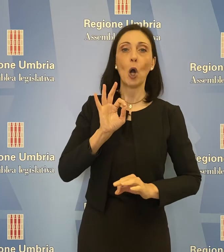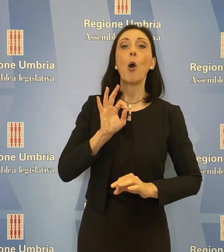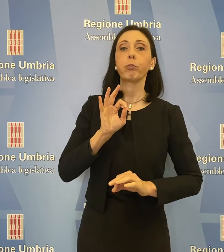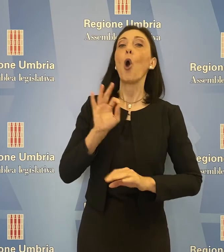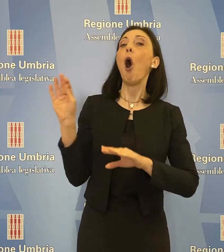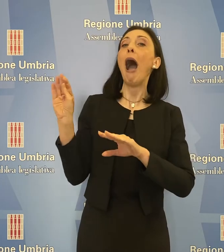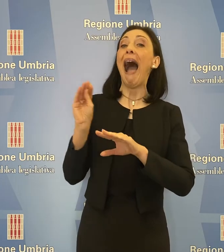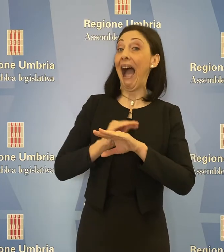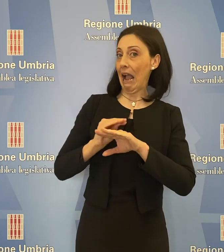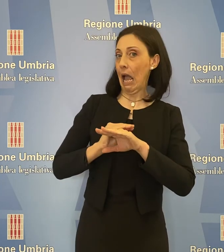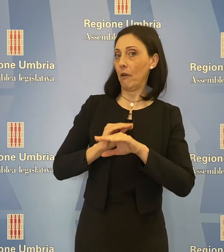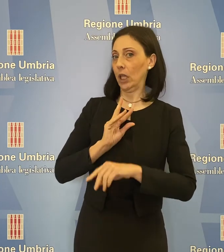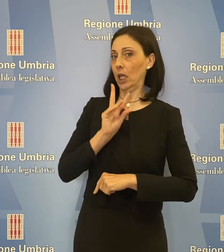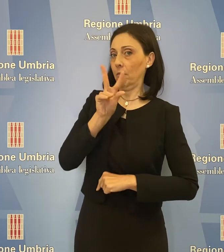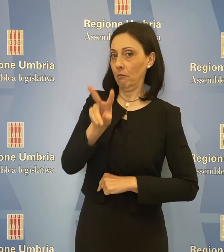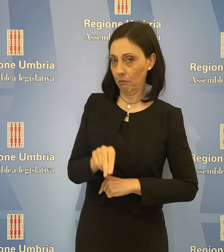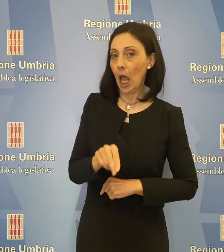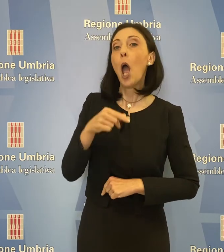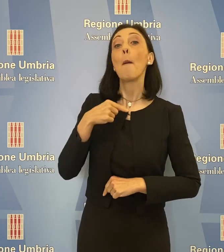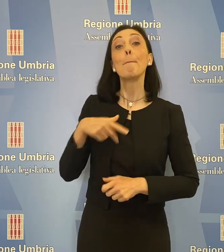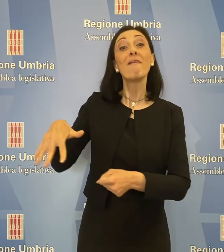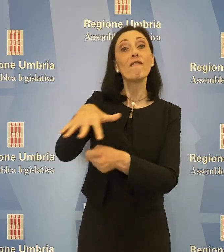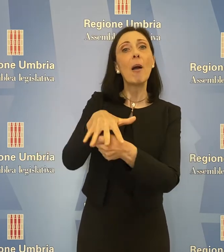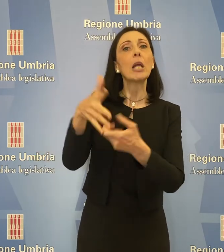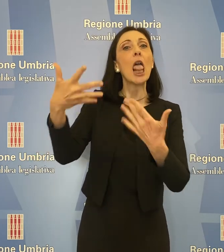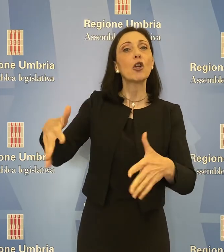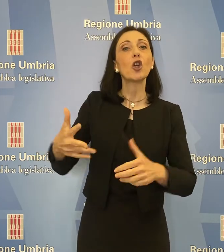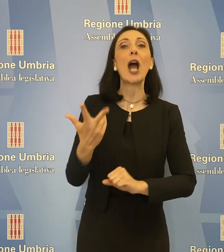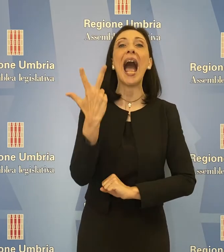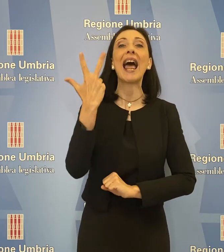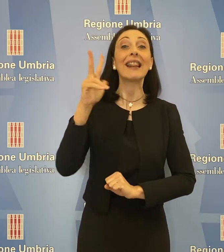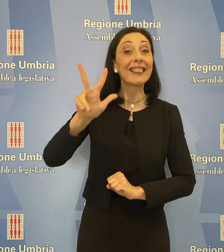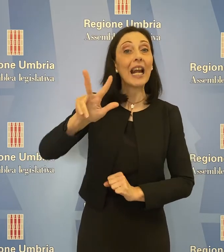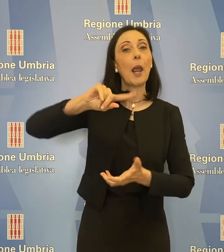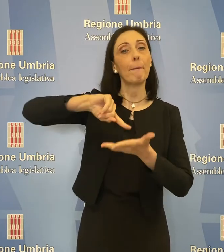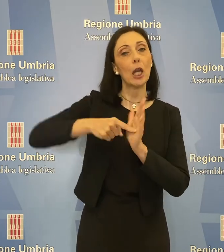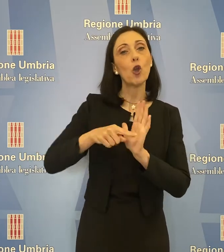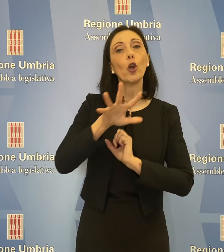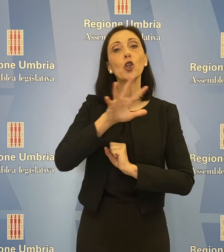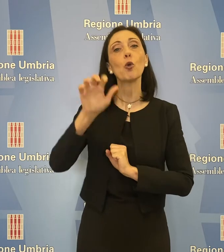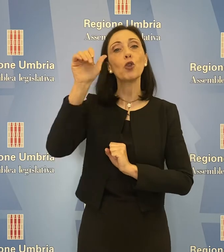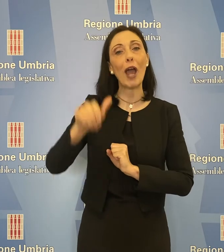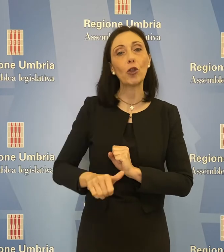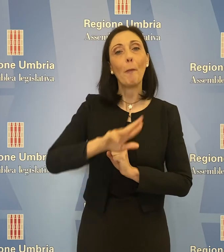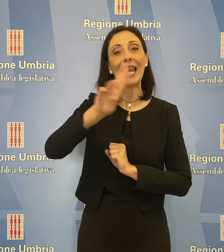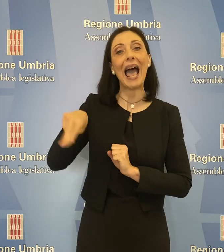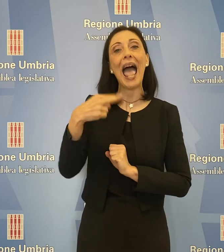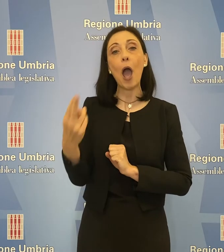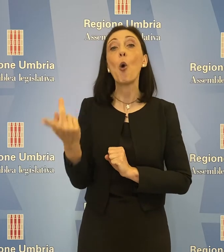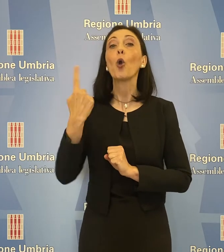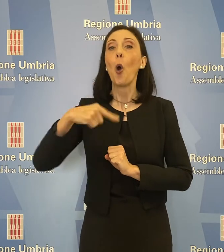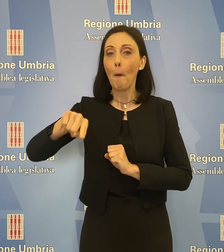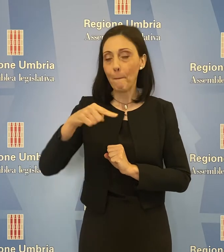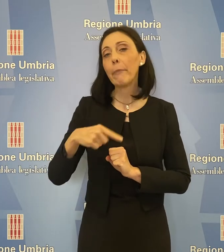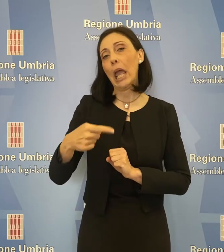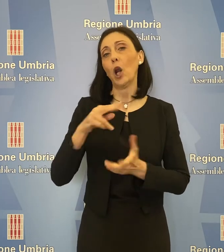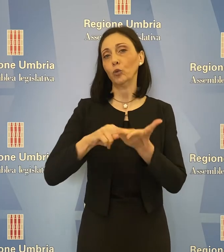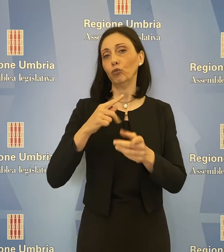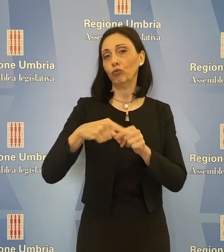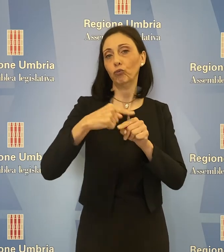l'assessore Agabiti, sono stati mesi a disposizione delle famiglie 3.500.000 euro per il pagamento delle rette. Ulteriori